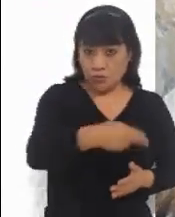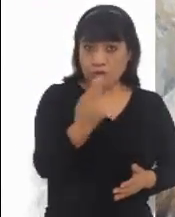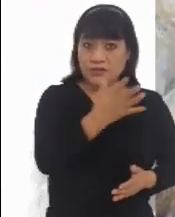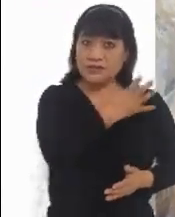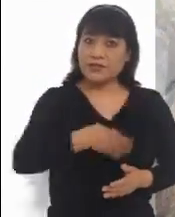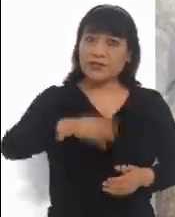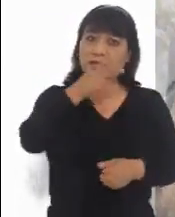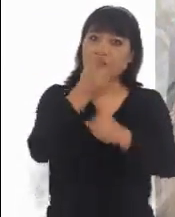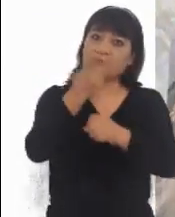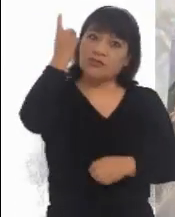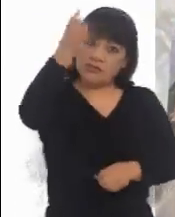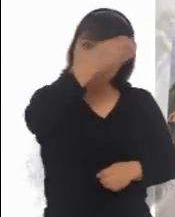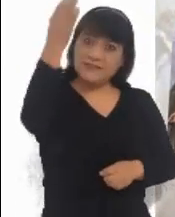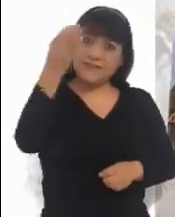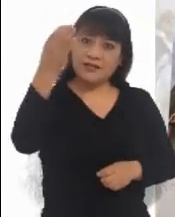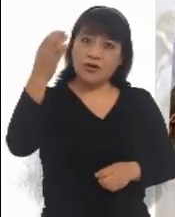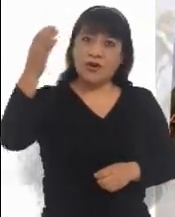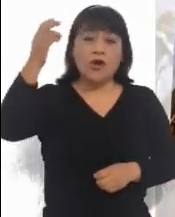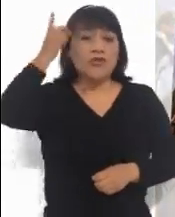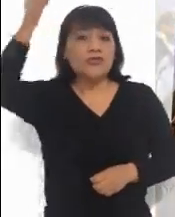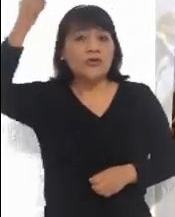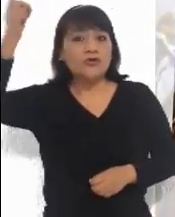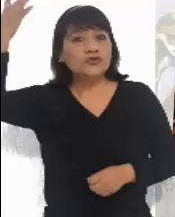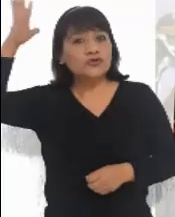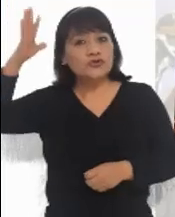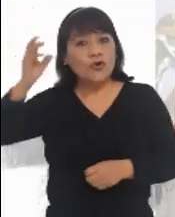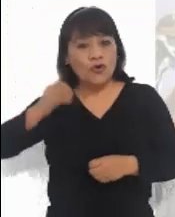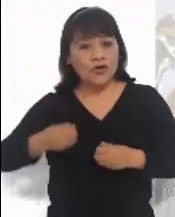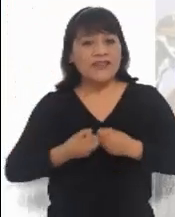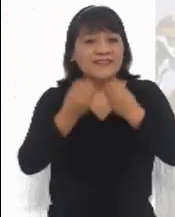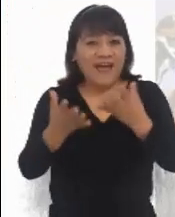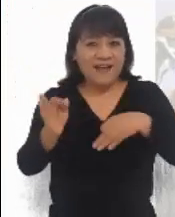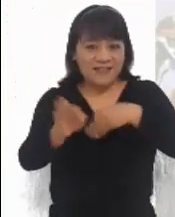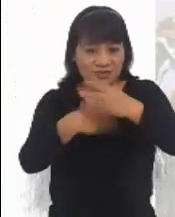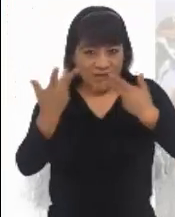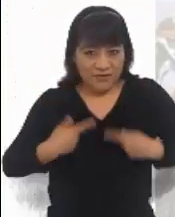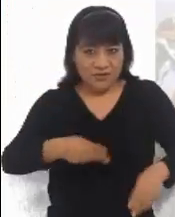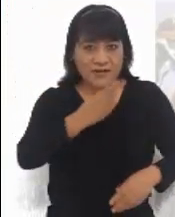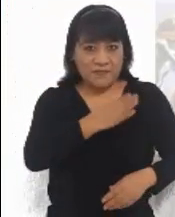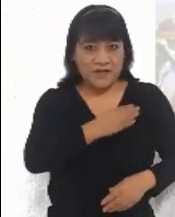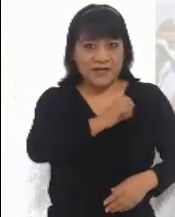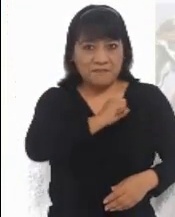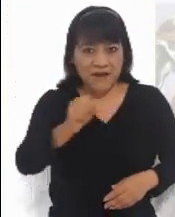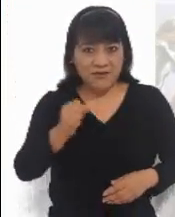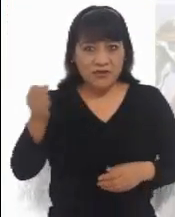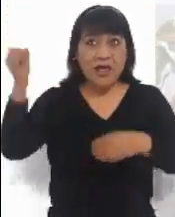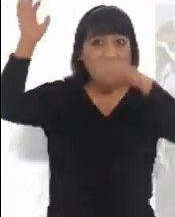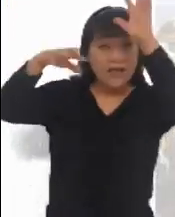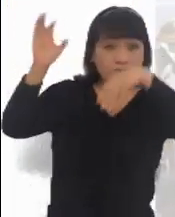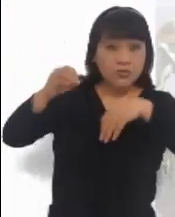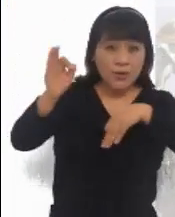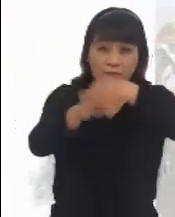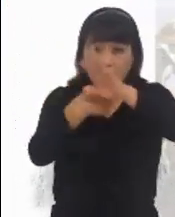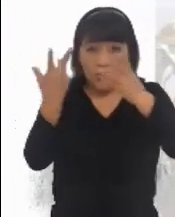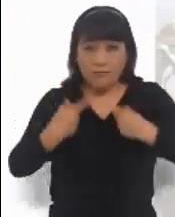que hace salir su sol sobre los buenos y los malos, y manda su lluvia sobre los justos y los injustos.